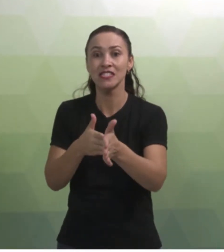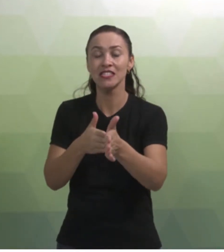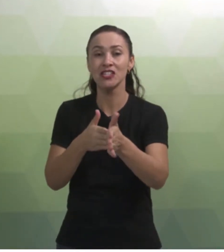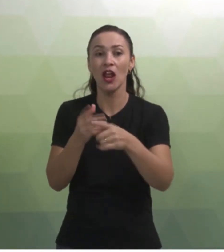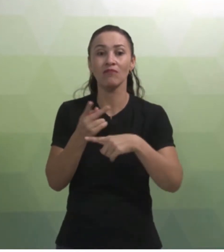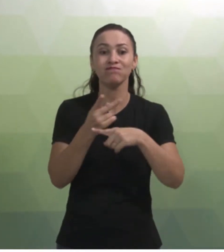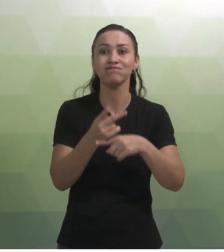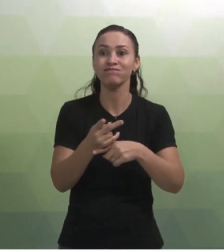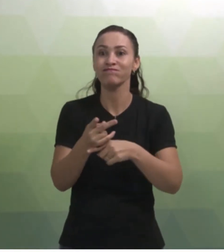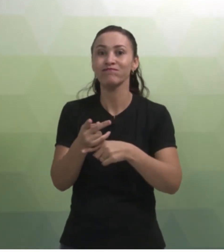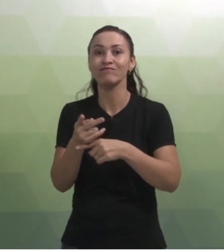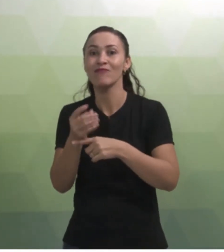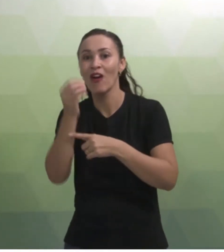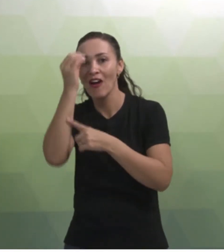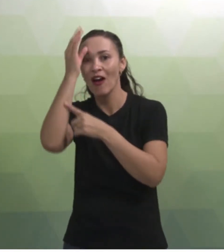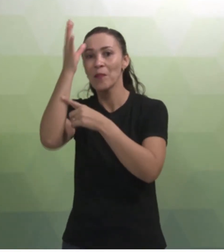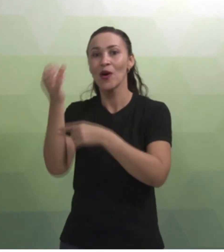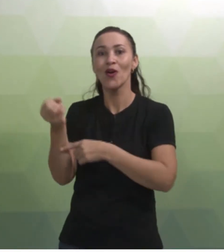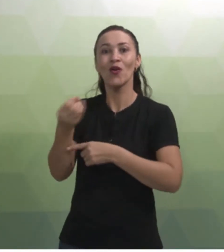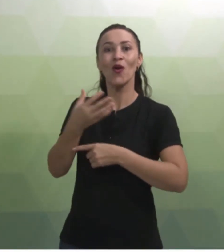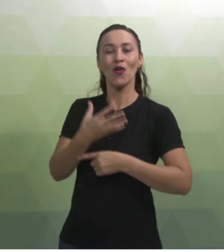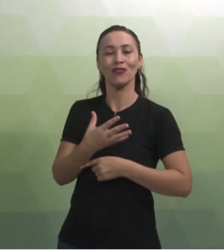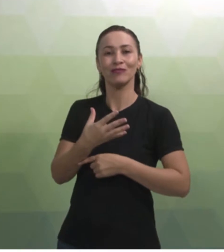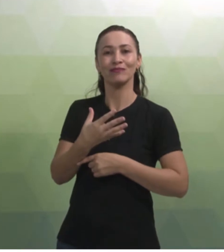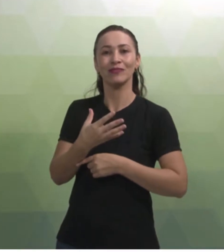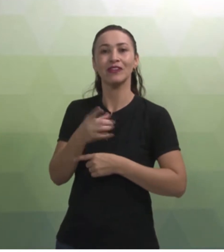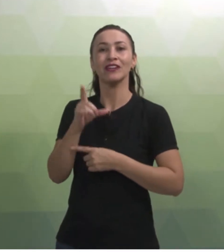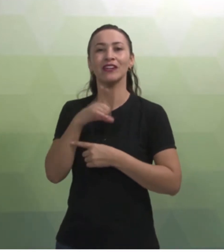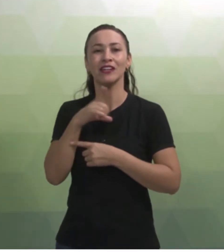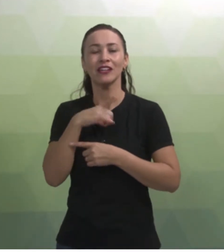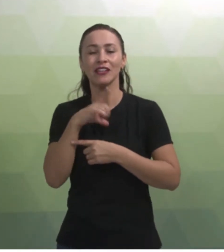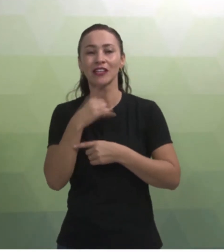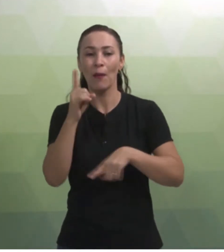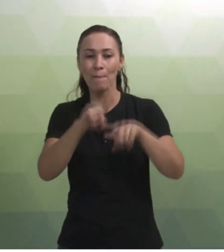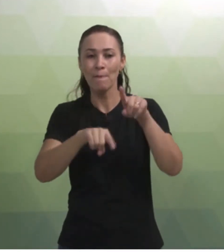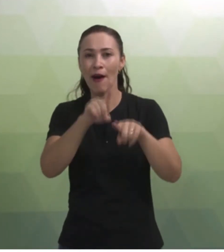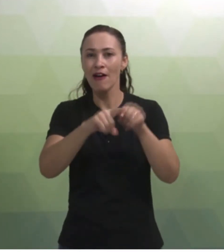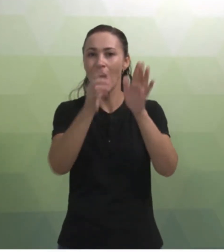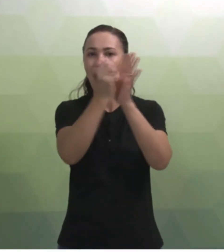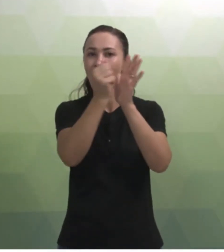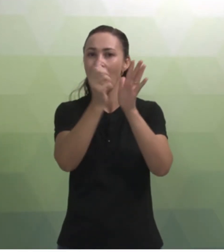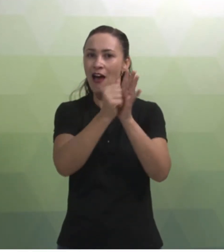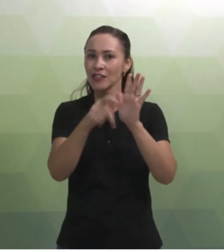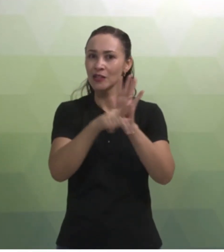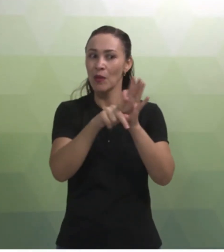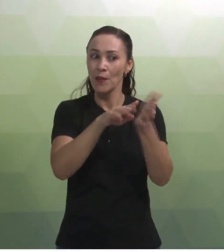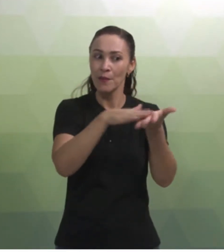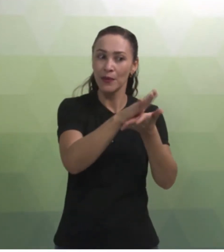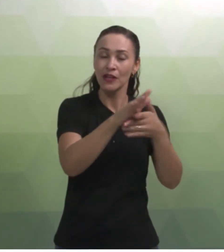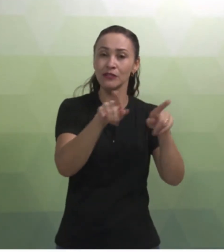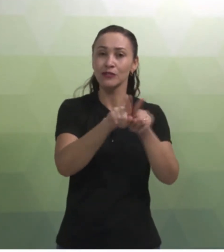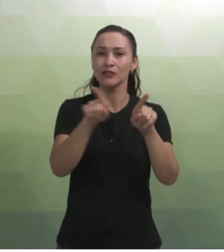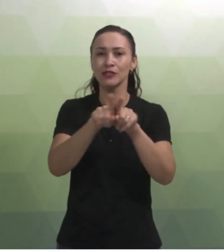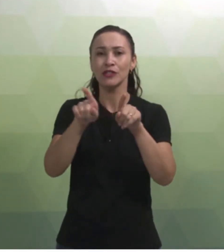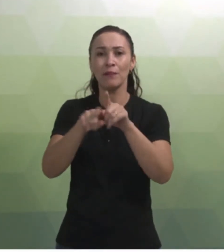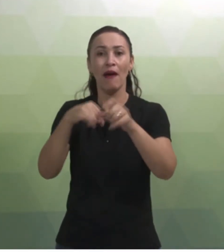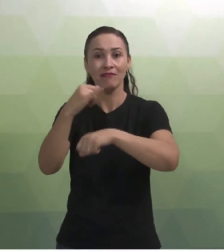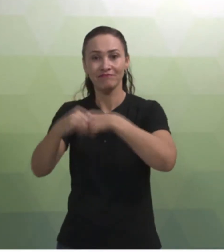novos conhecimentos, armazenados em formas impressas ou eletrônicas, através de um levantamento breve